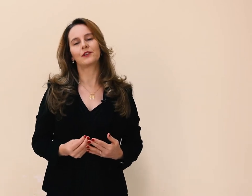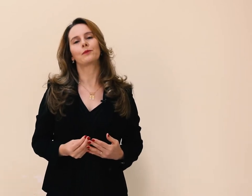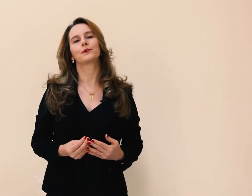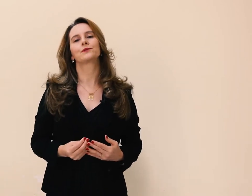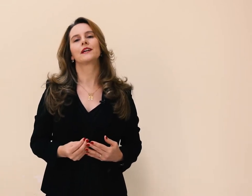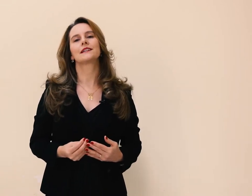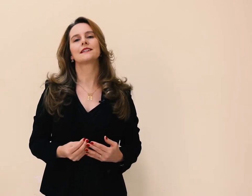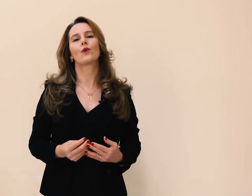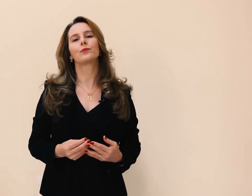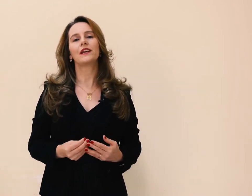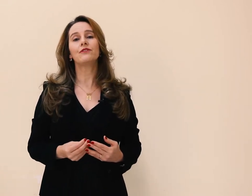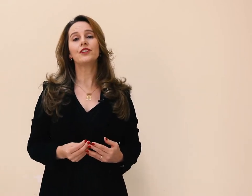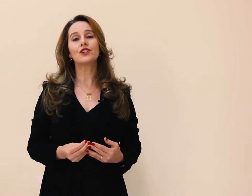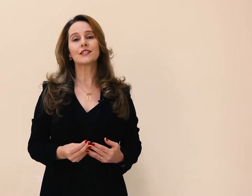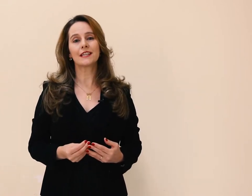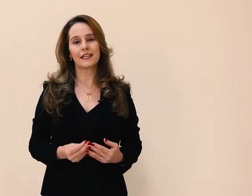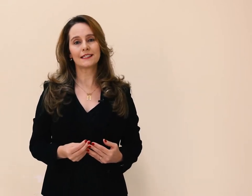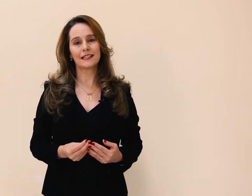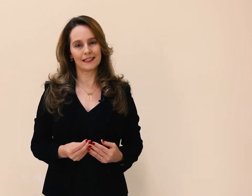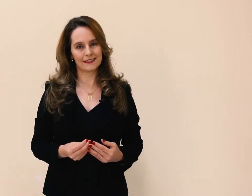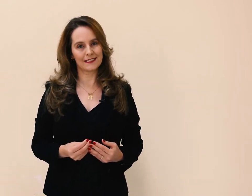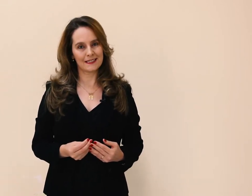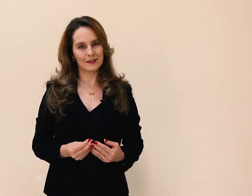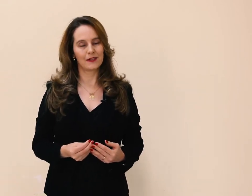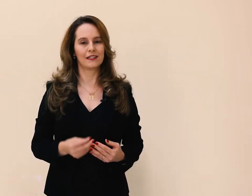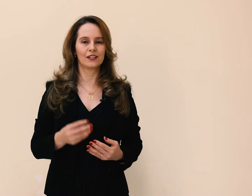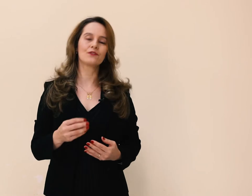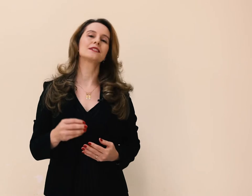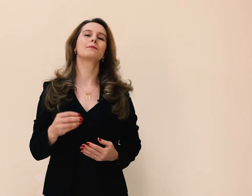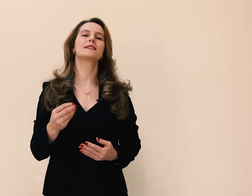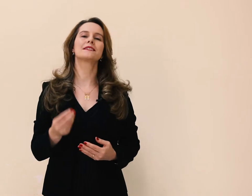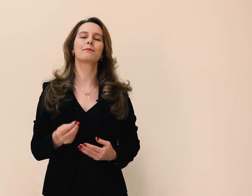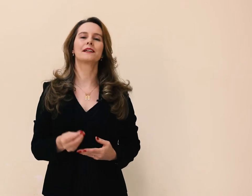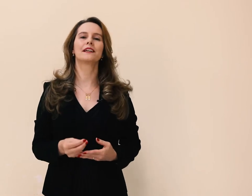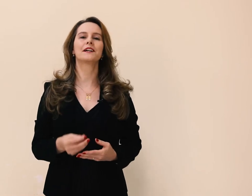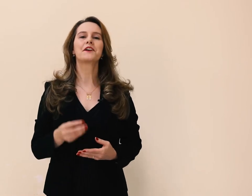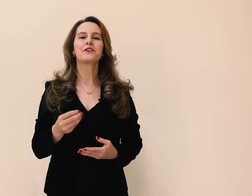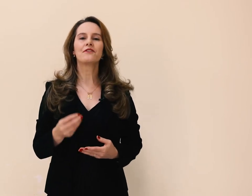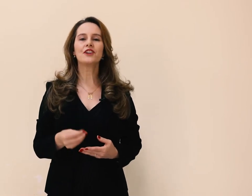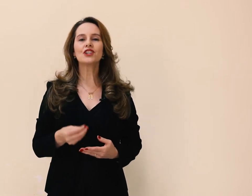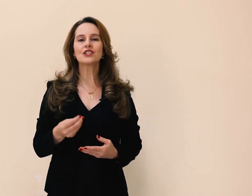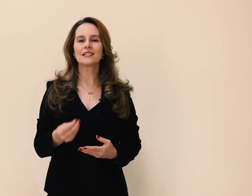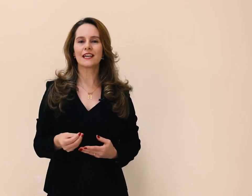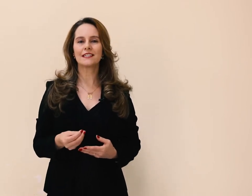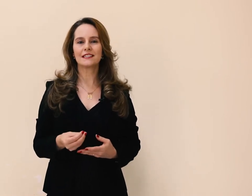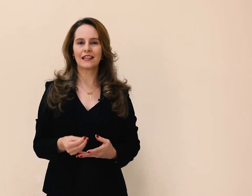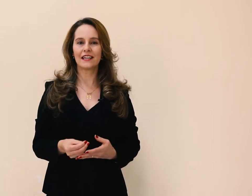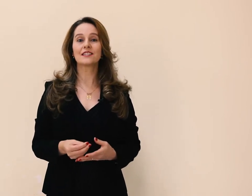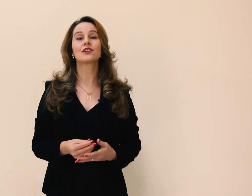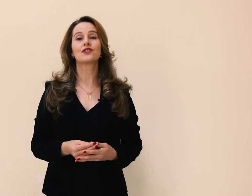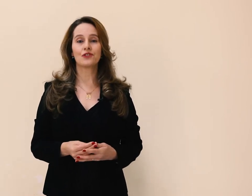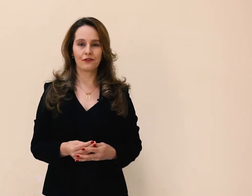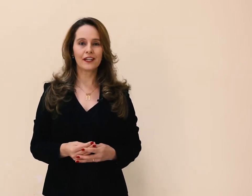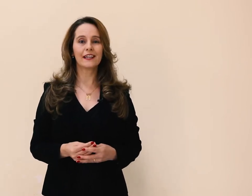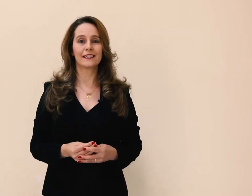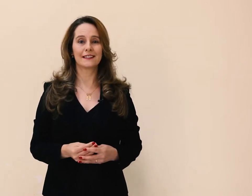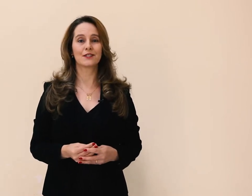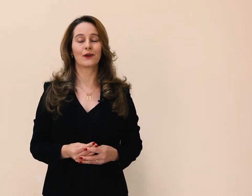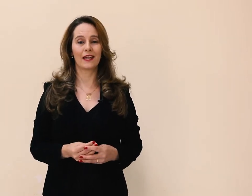língua portuguesa contém 26 letras. Então, você precisa aprender 26 sinais diferentes, ok?